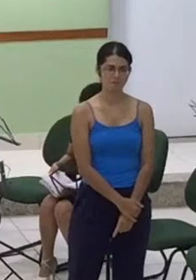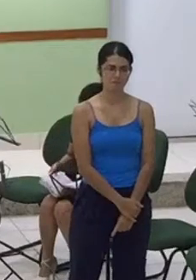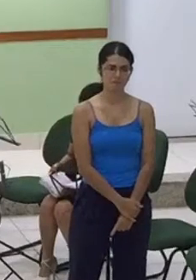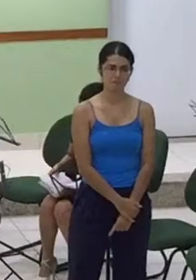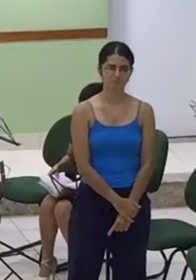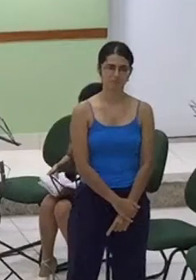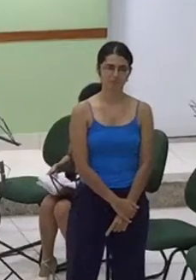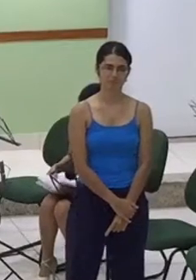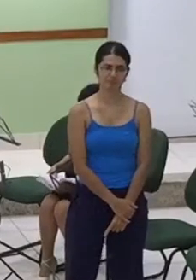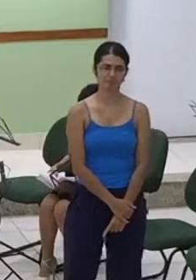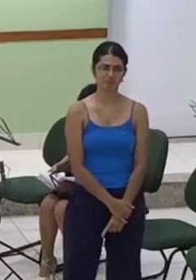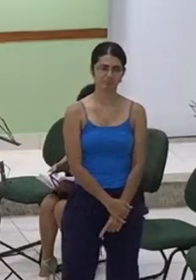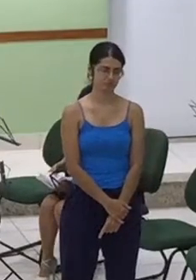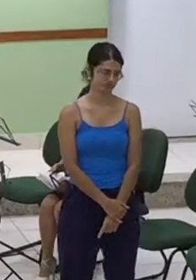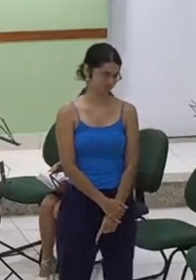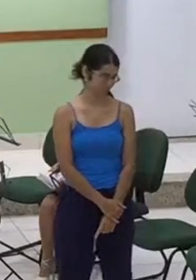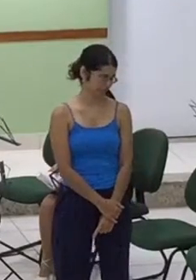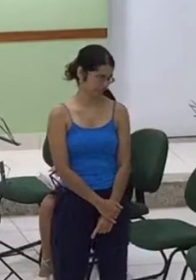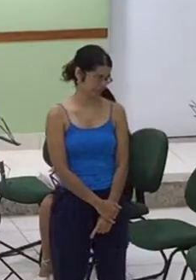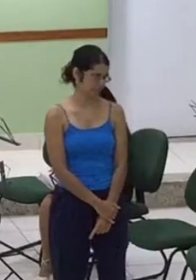É Amém.